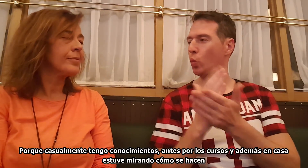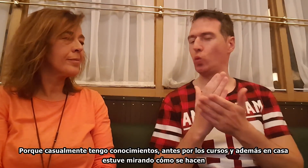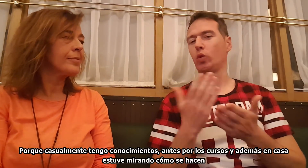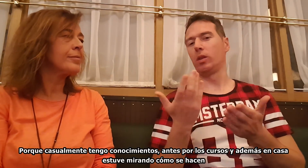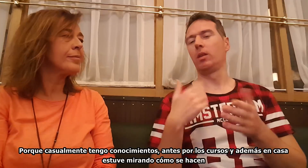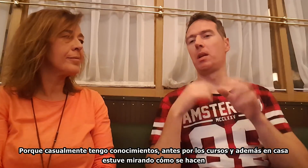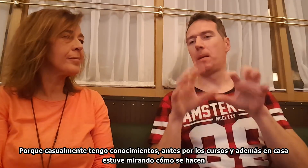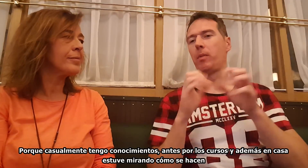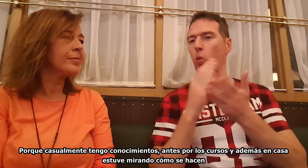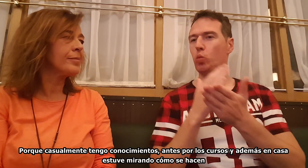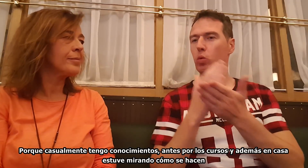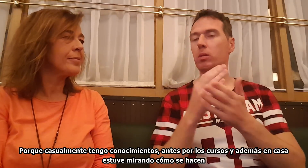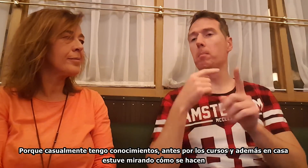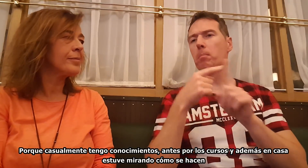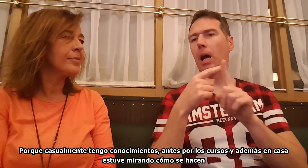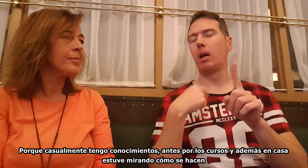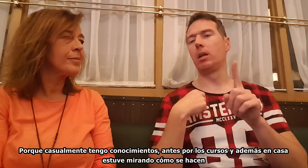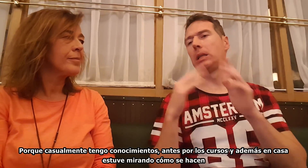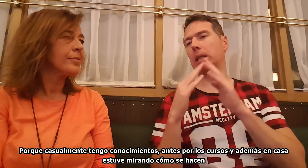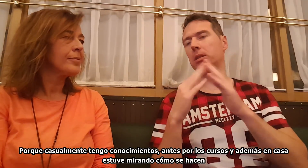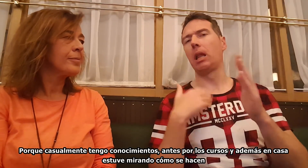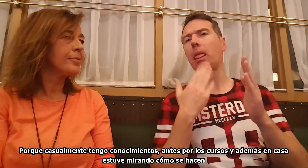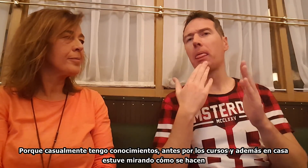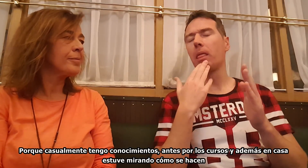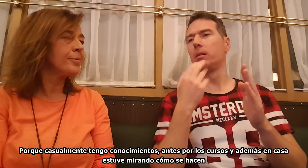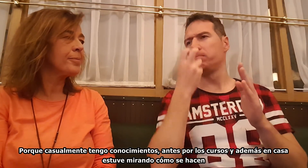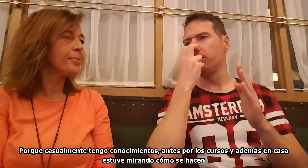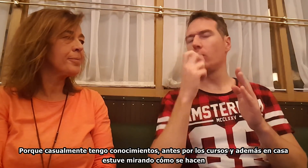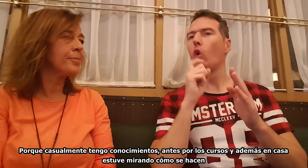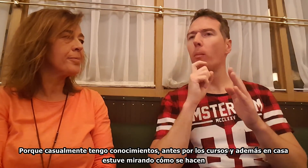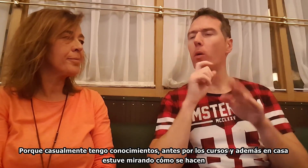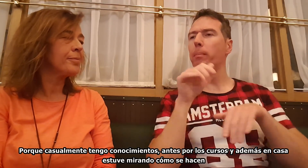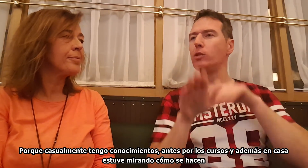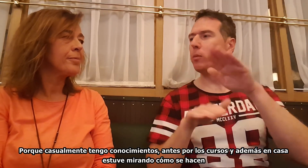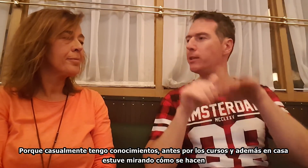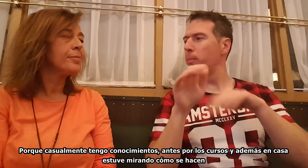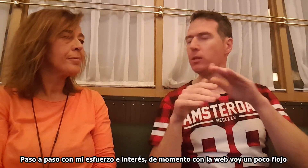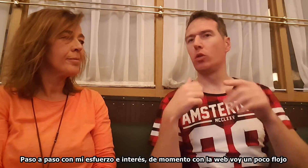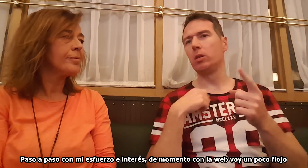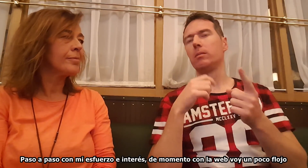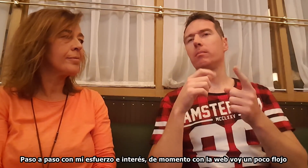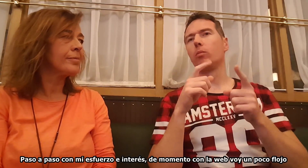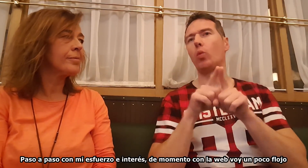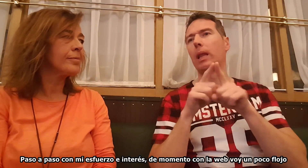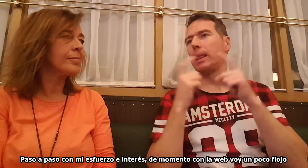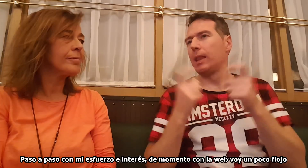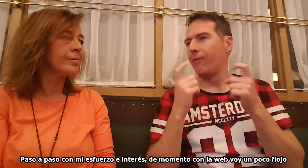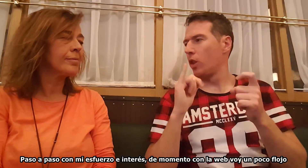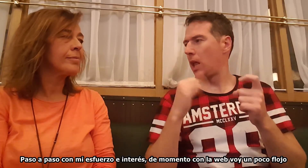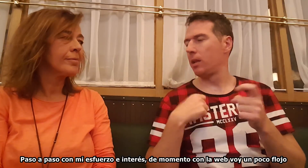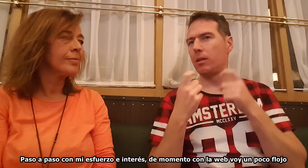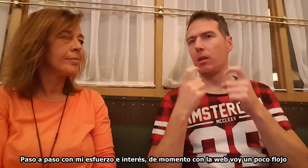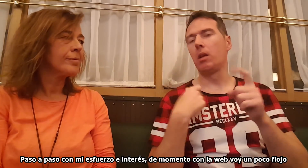por cursos y además en casa estuve mirando cómo se hacen. Paso a paso con mi esfuerzo e interés.